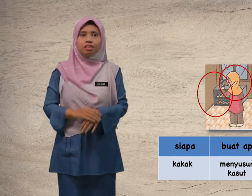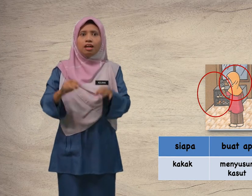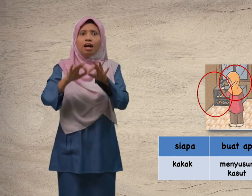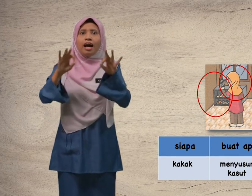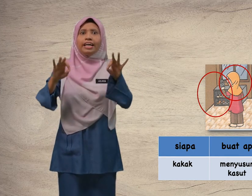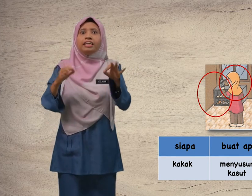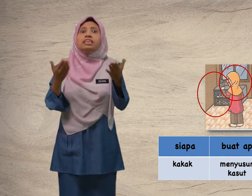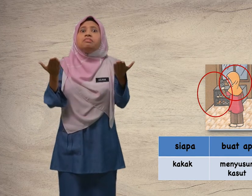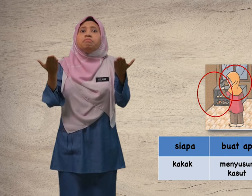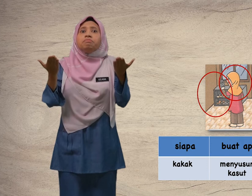ayatnya,